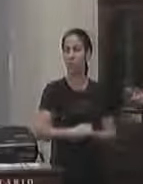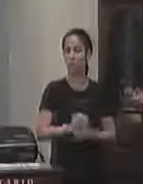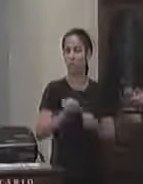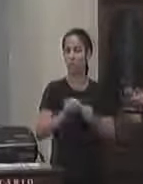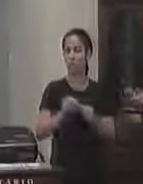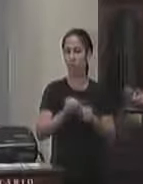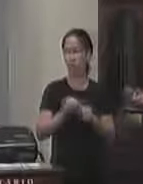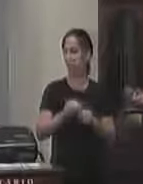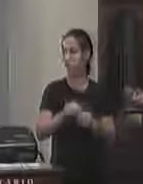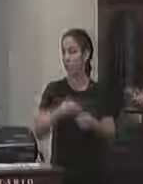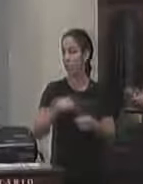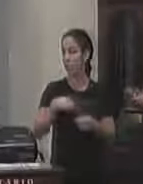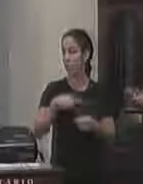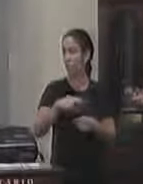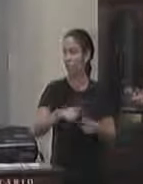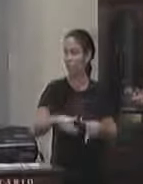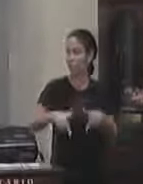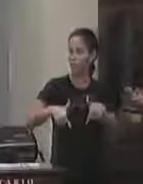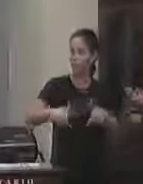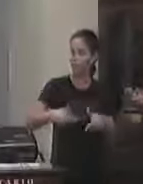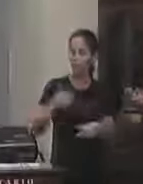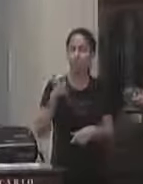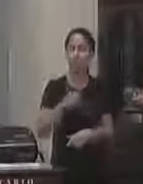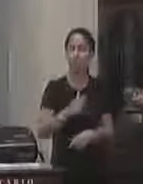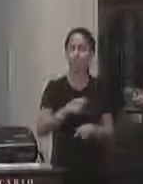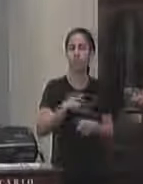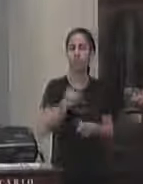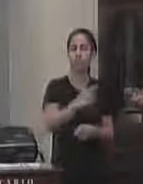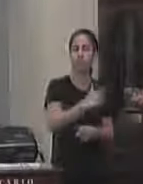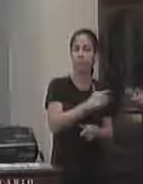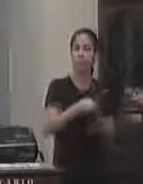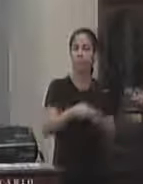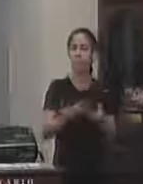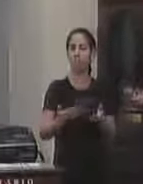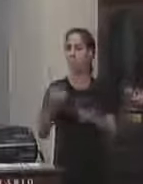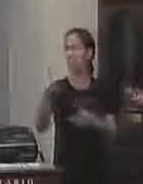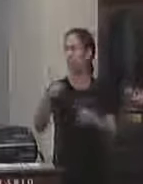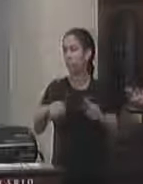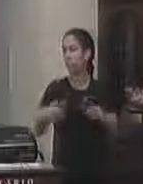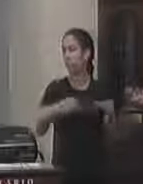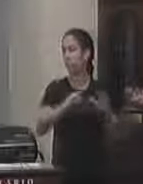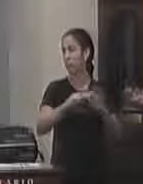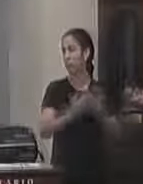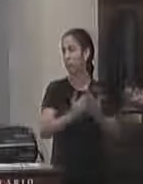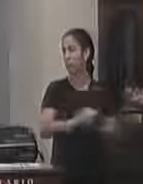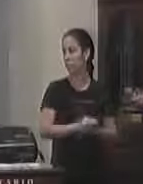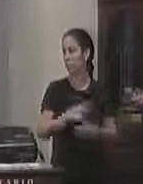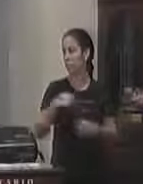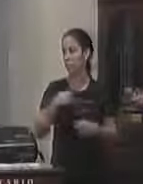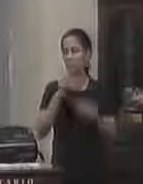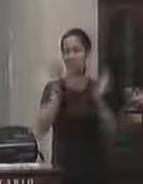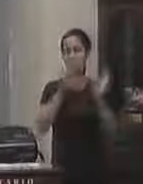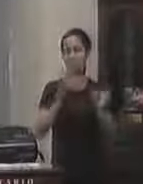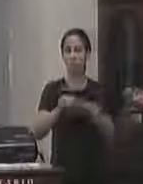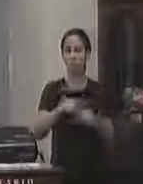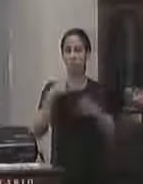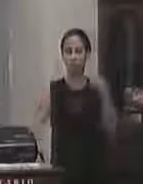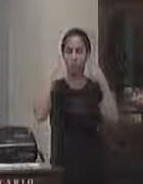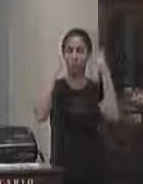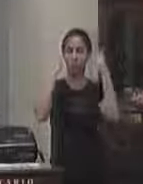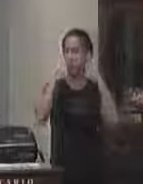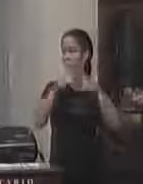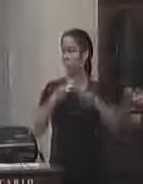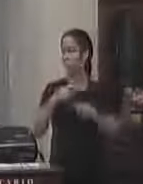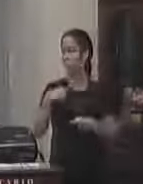feito a senhora foi arrojada conseguiu e está conseguindo estender para outras escolas então a gente fica muito feliz de ver a preocupação